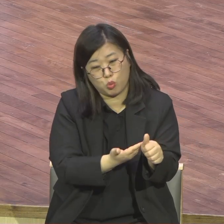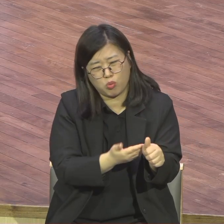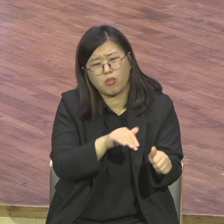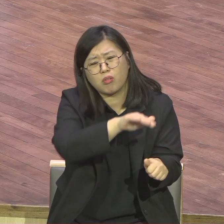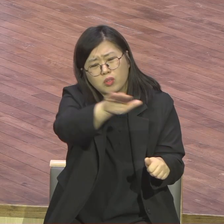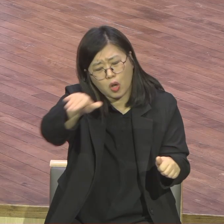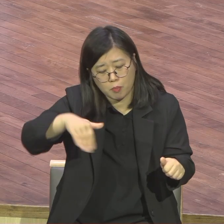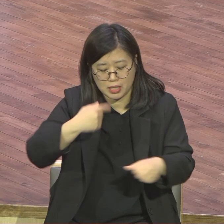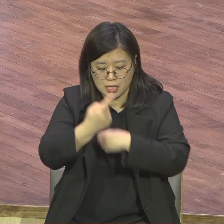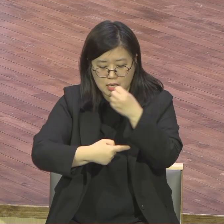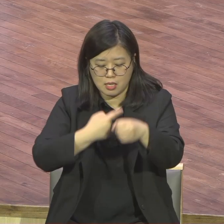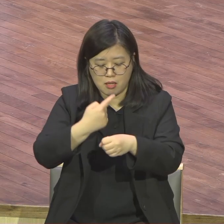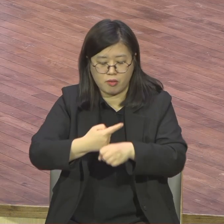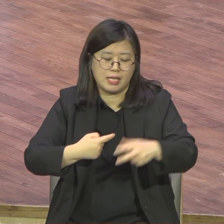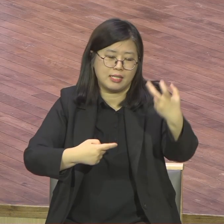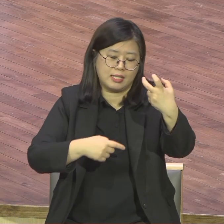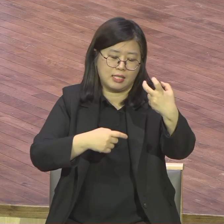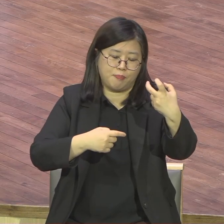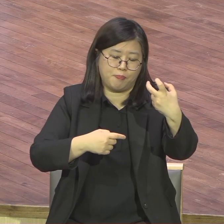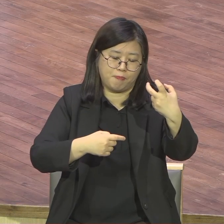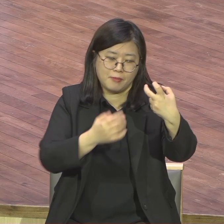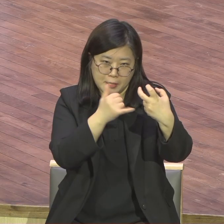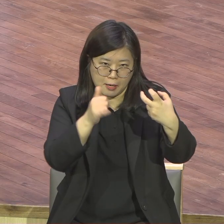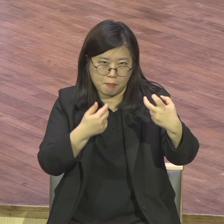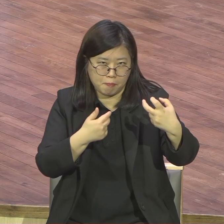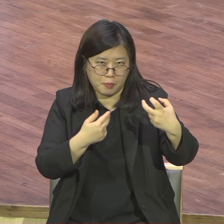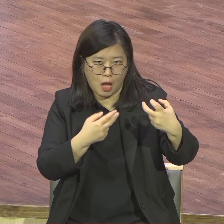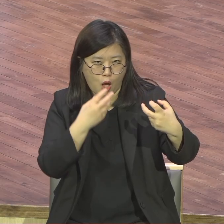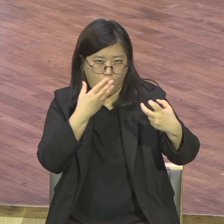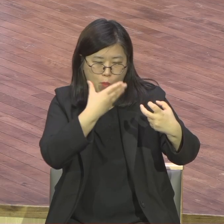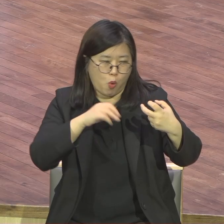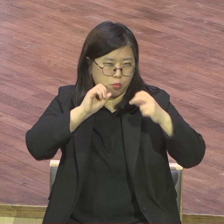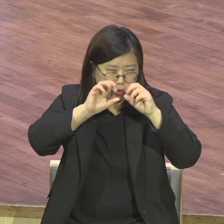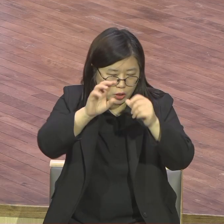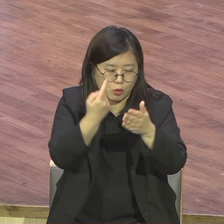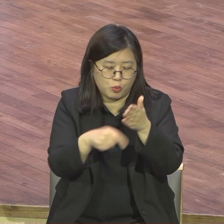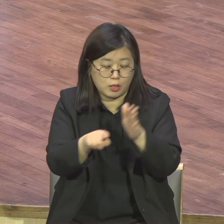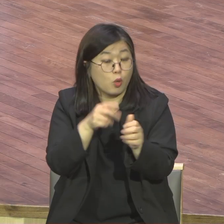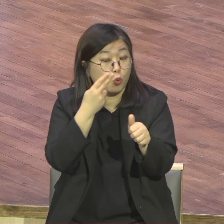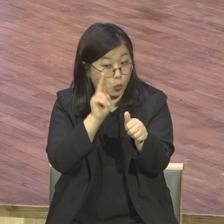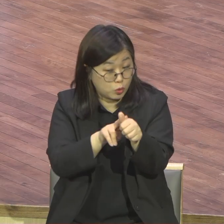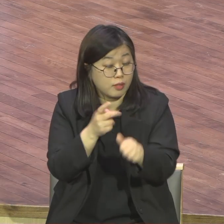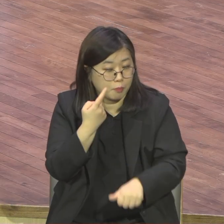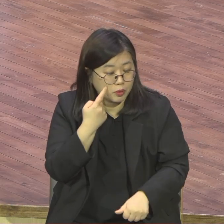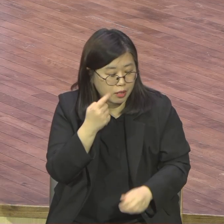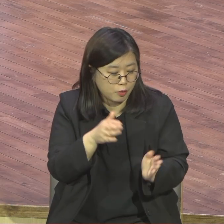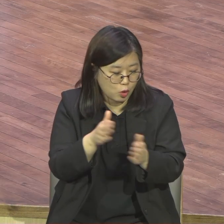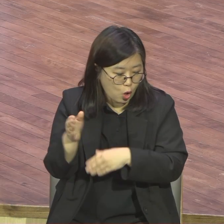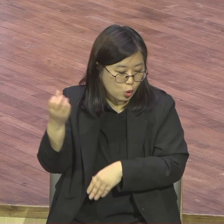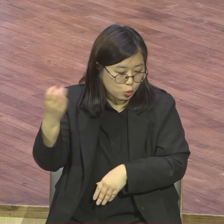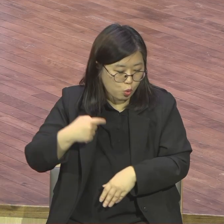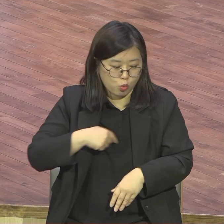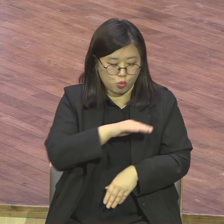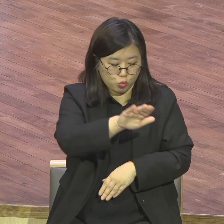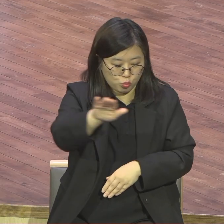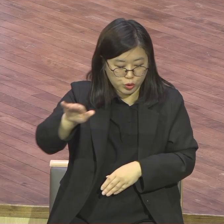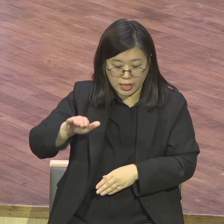정말 그 교육자들을 위해서 우리 교육자들은요 오직 보험 하나 때문에 올인의 사람들이 많은 말로